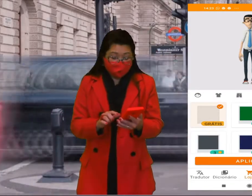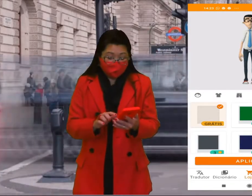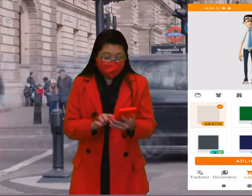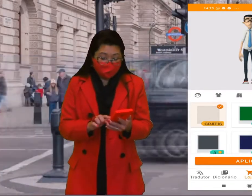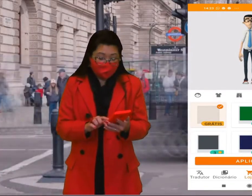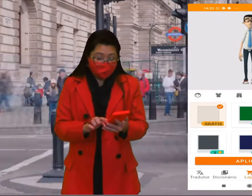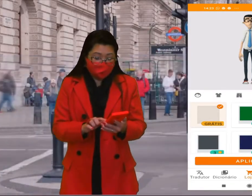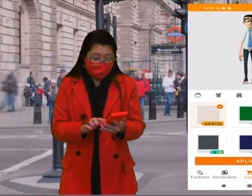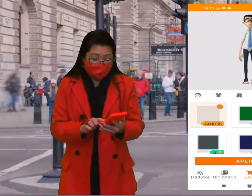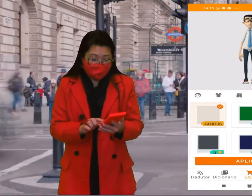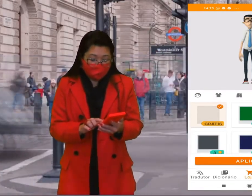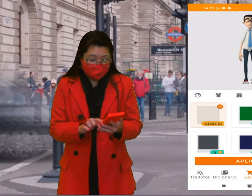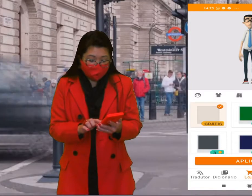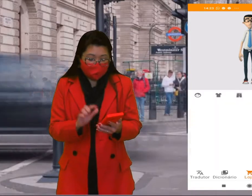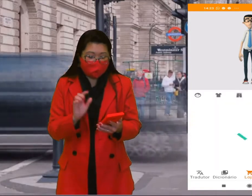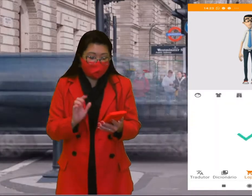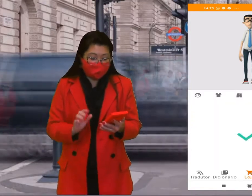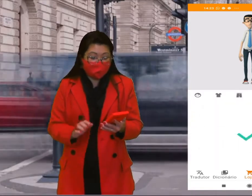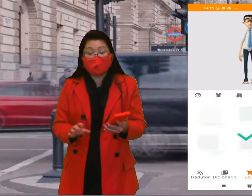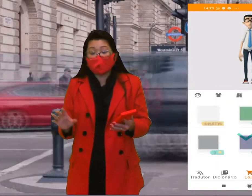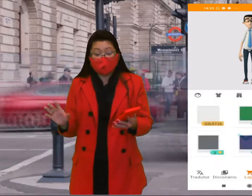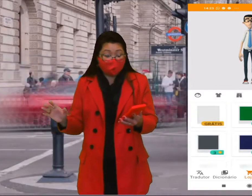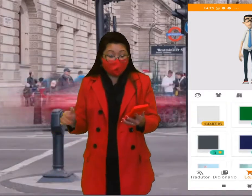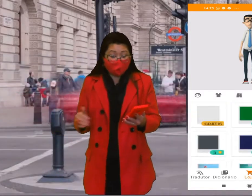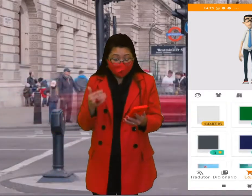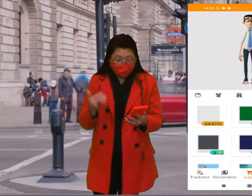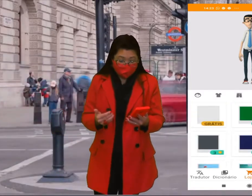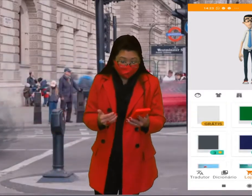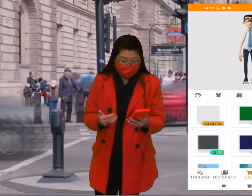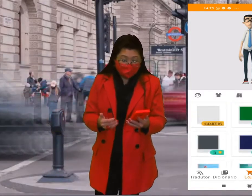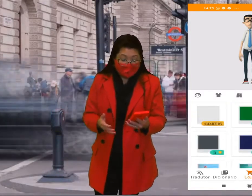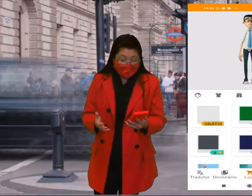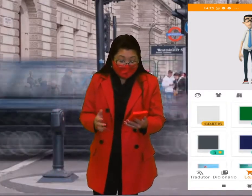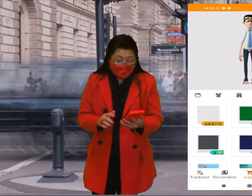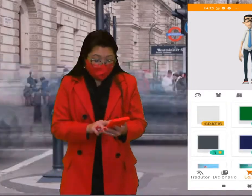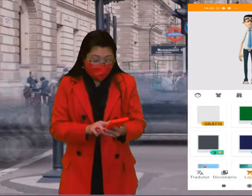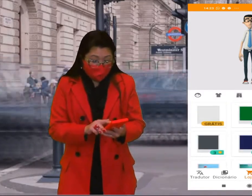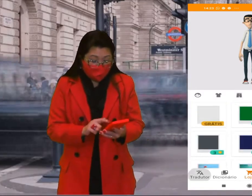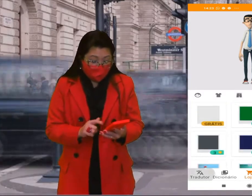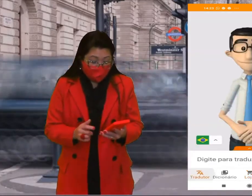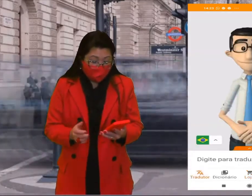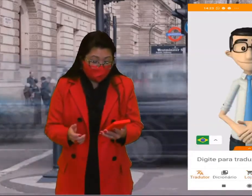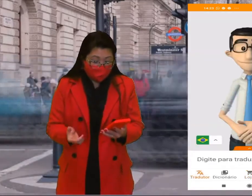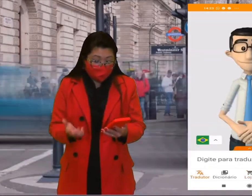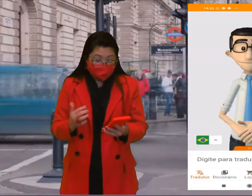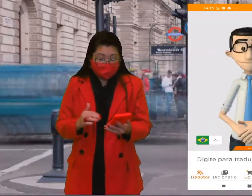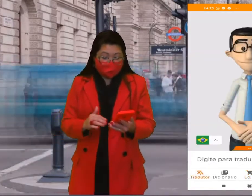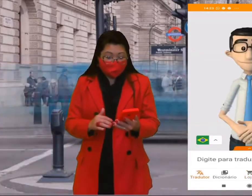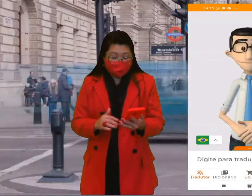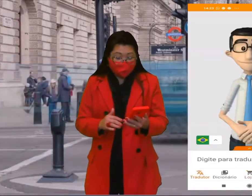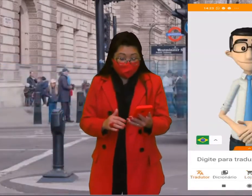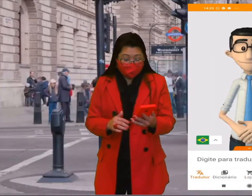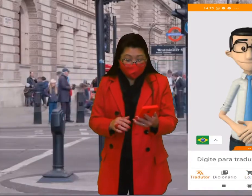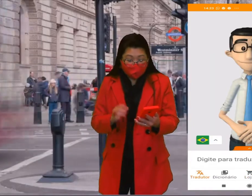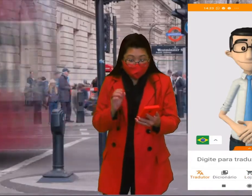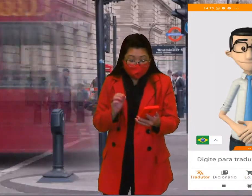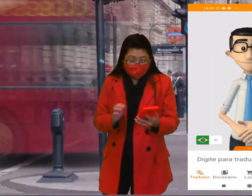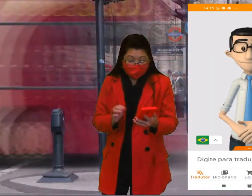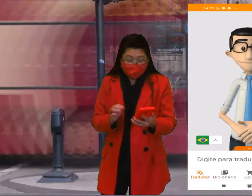branco e aplicar. Eu clico em aplicar e pronto. Quando eu retornar para tradutor, olha que bacana,